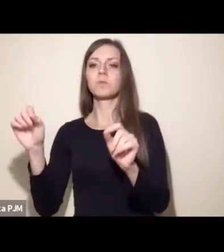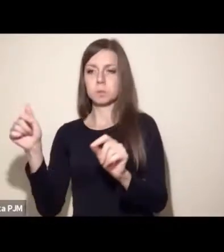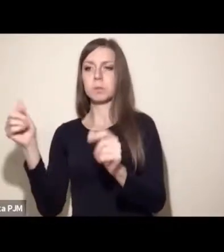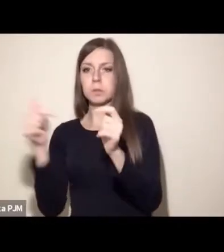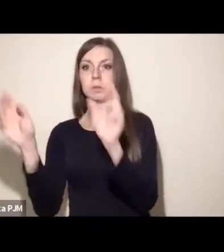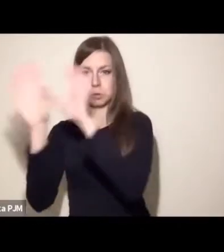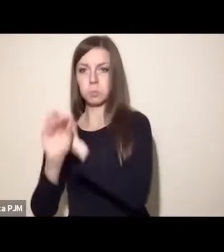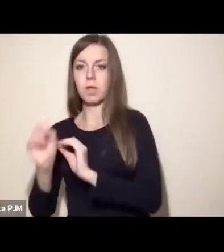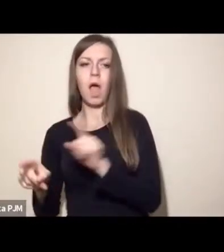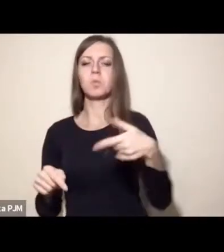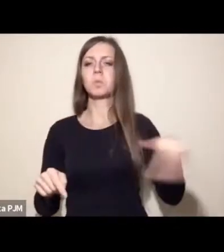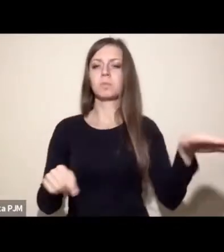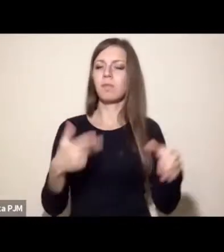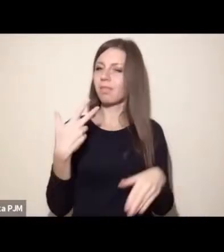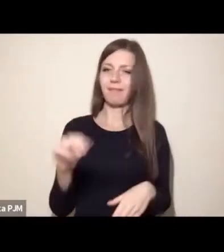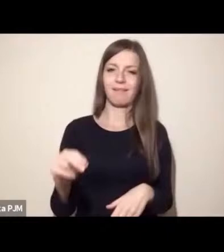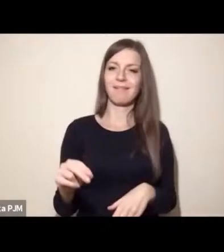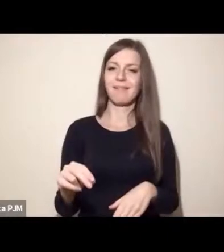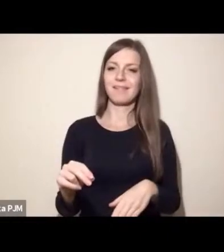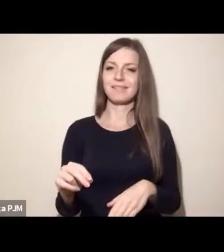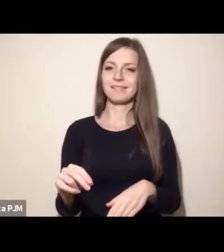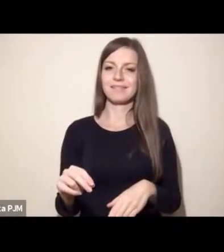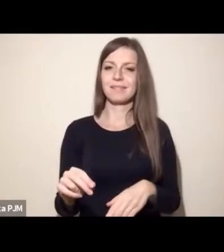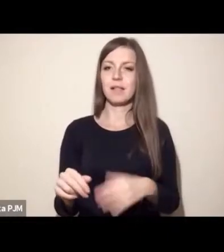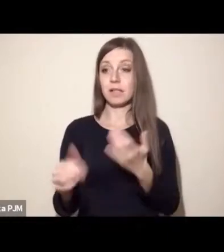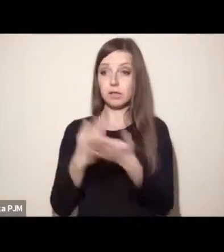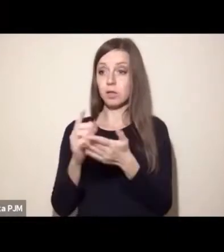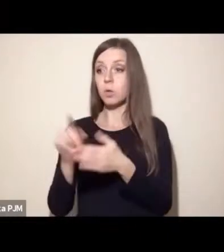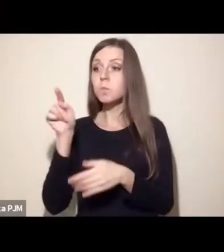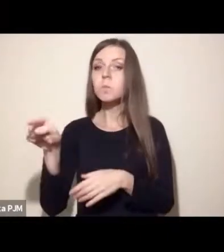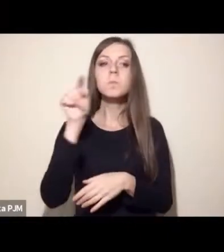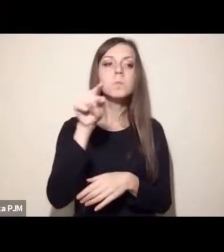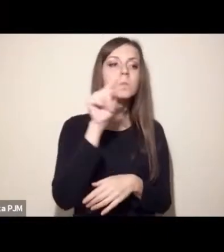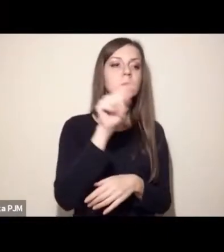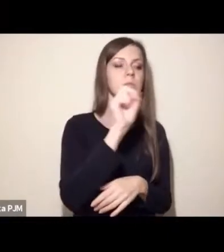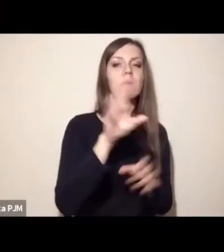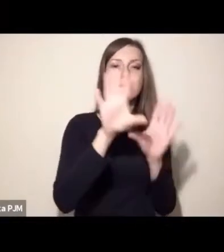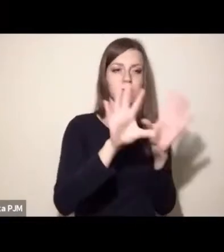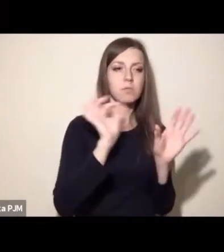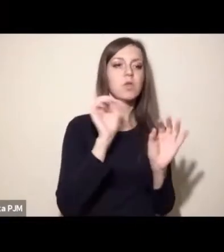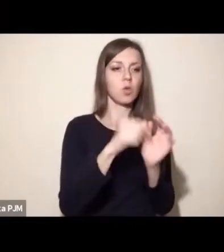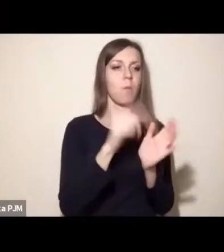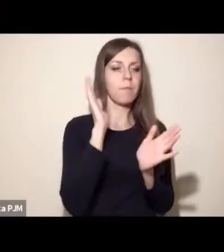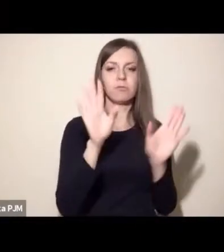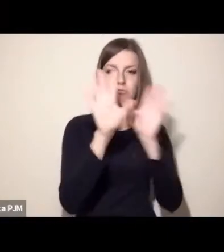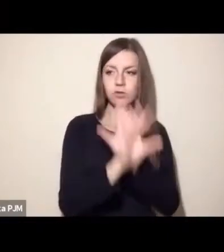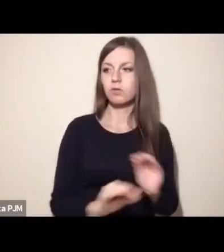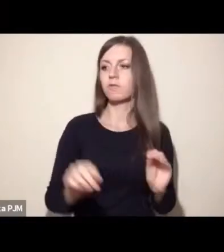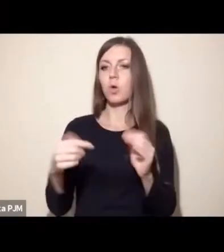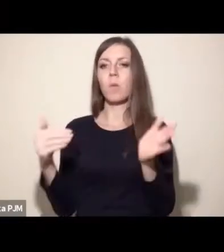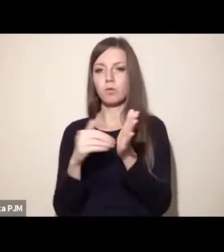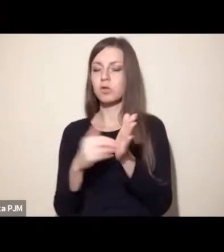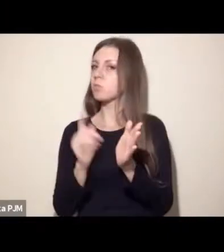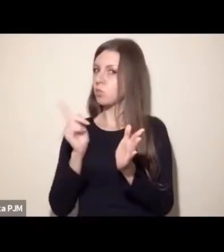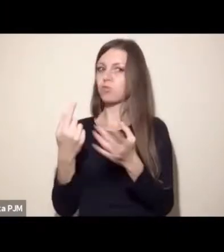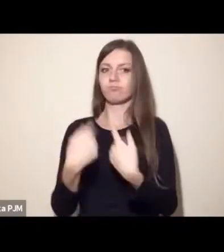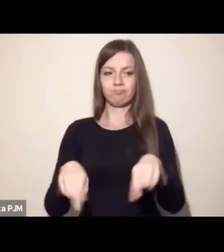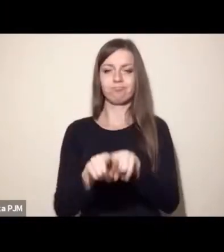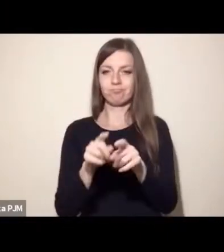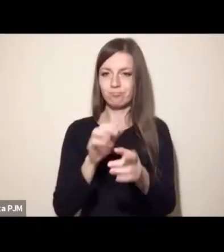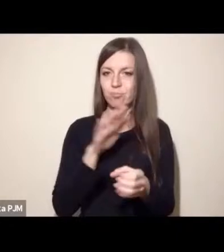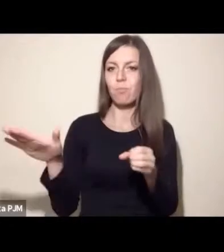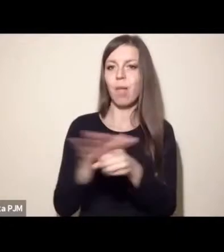niektórych arbitralnie wybranych podmiotów bez względu na tę naukowo uzasadnioną